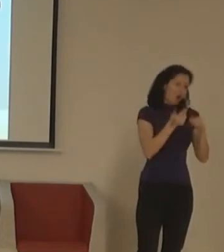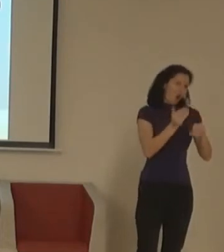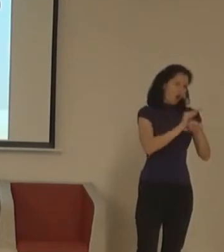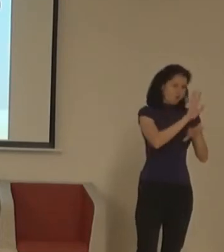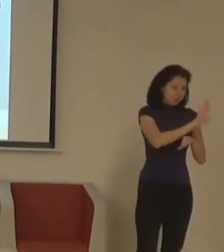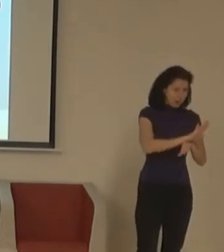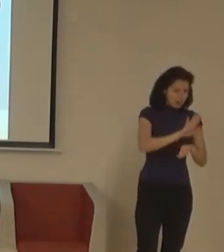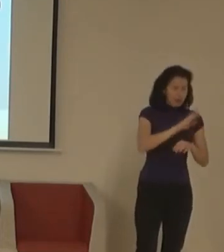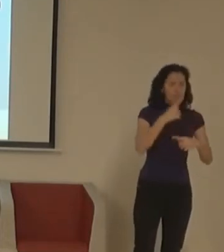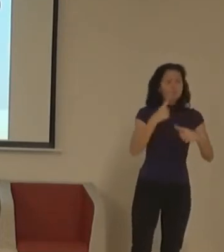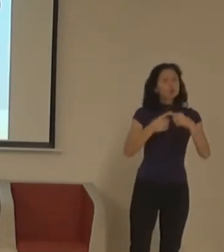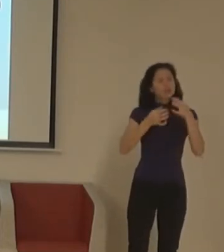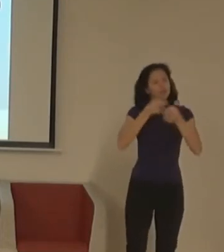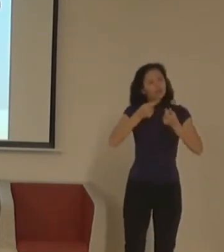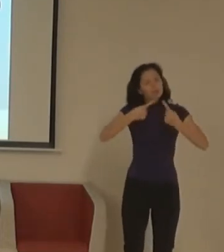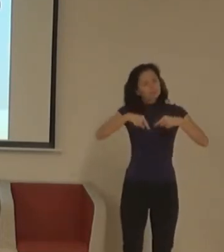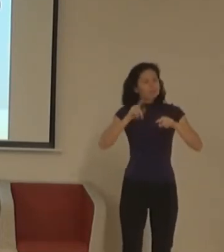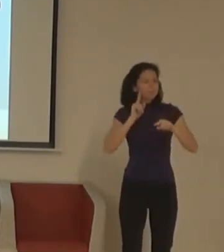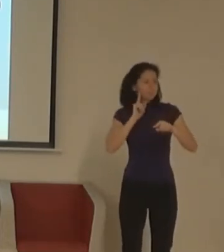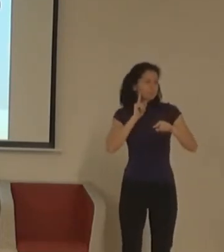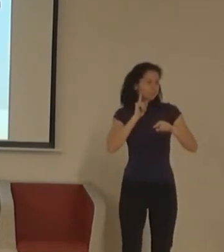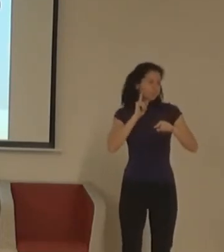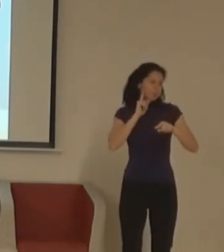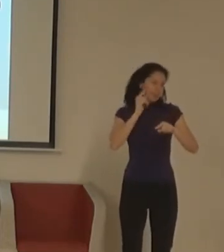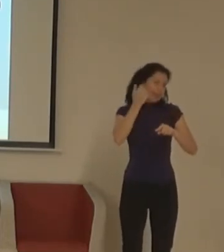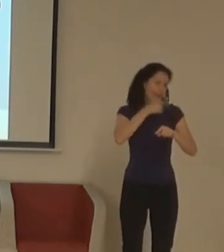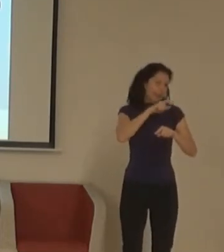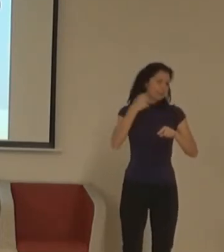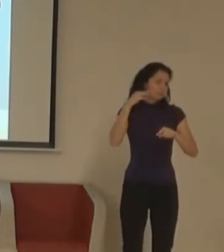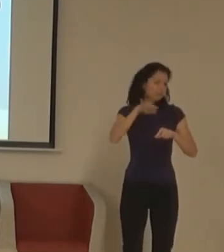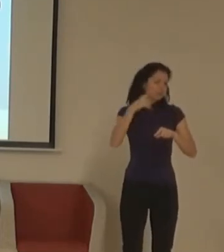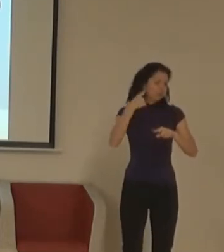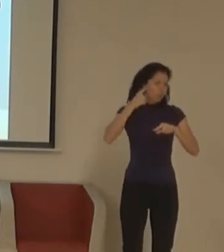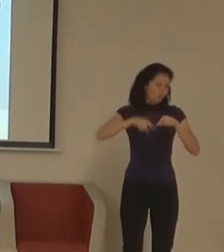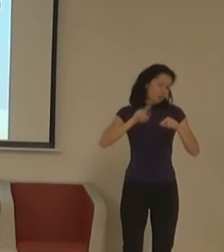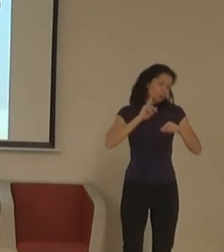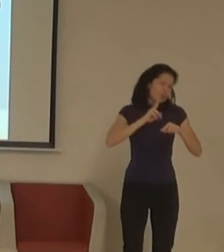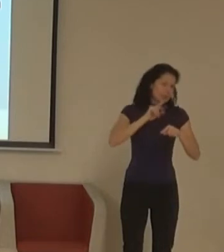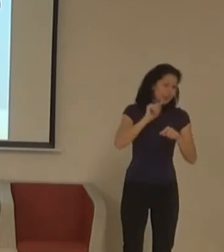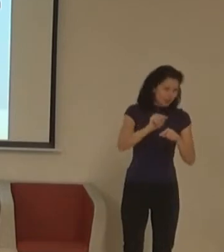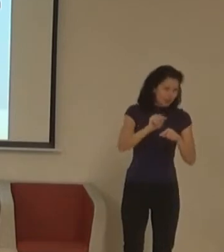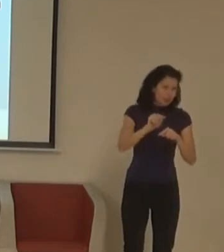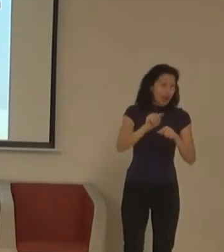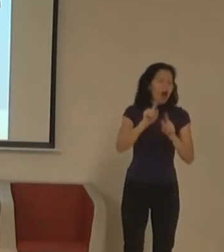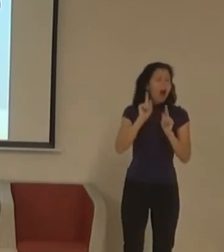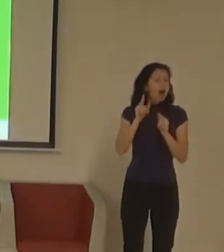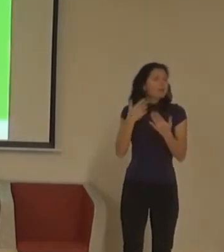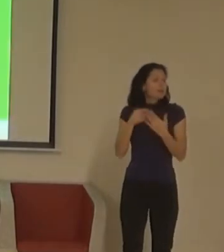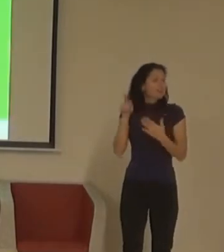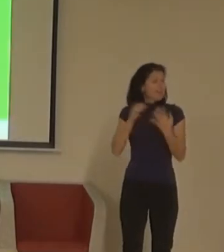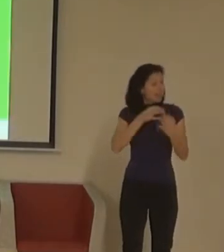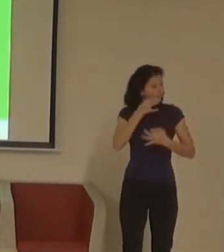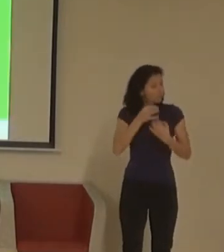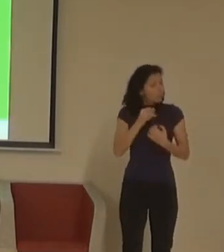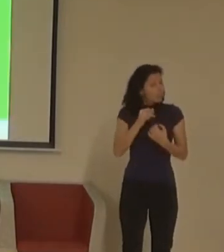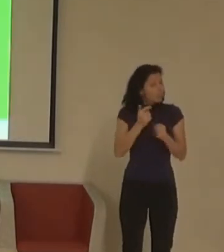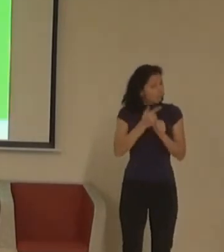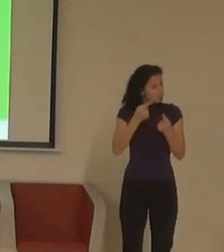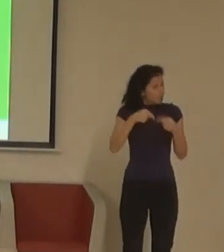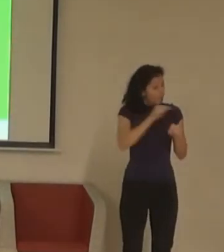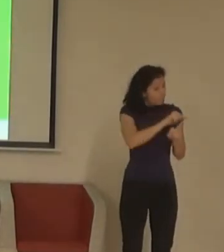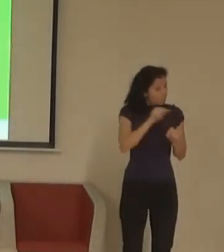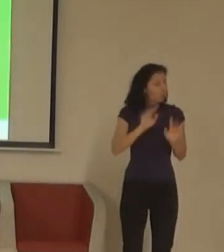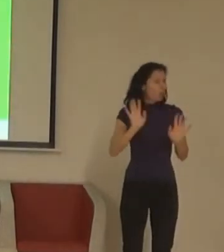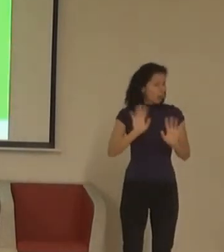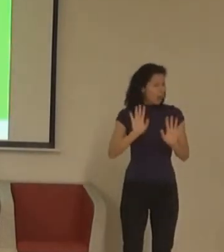A protože ty opatření můžou zajímat i jiní lidi než lidi s nějakým typem postižení, ale prostě širokou veřejnost, tak vznikl i tady ten